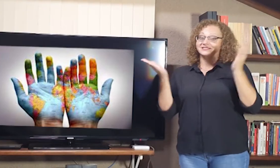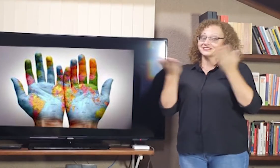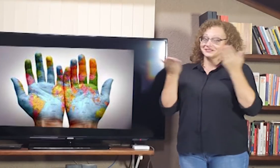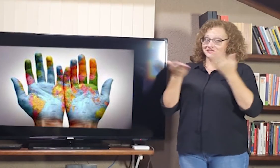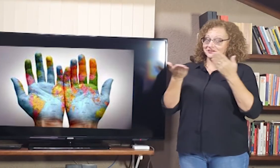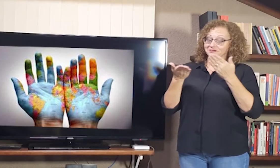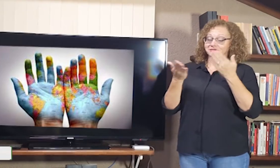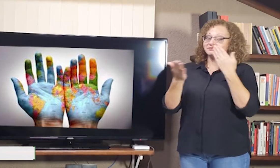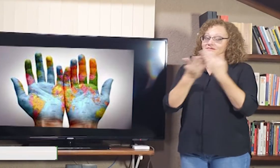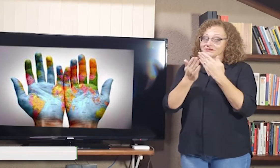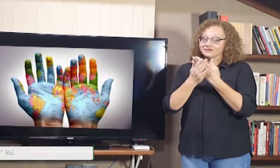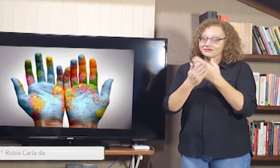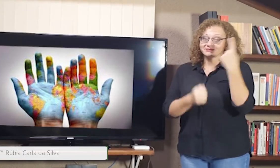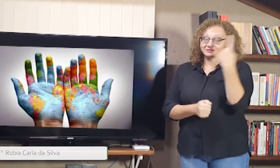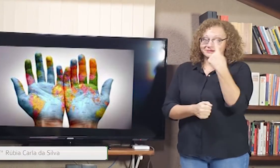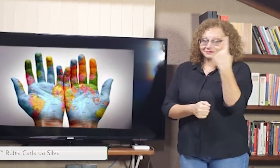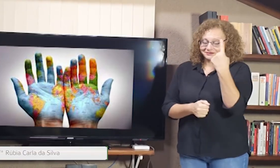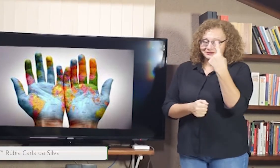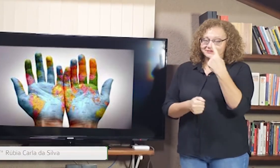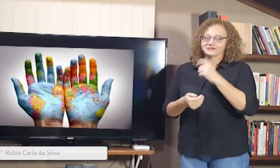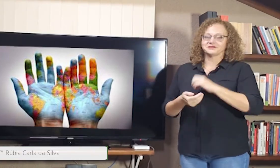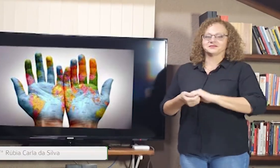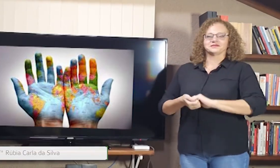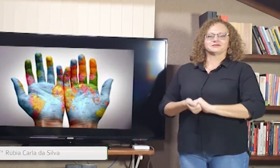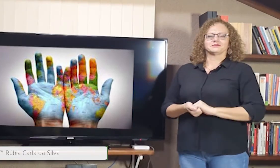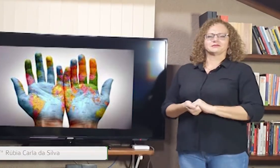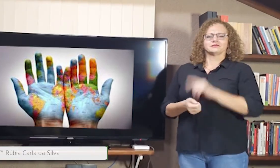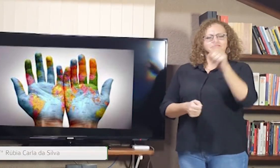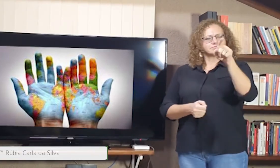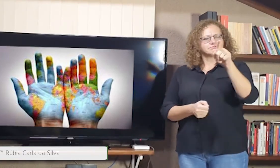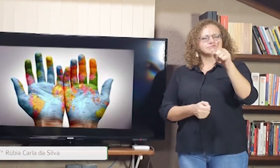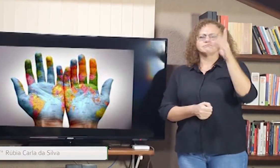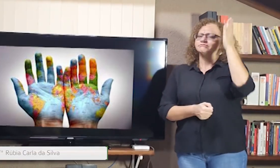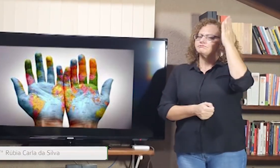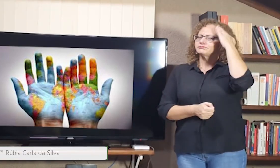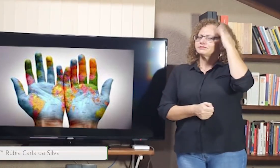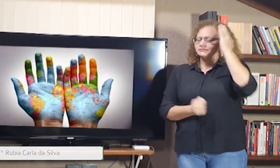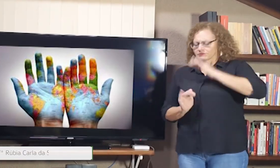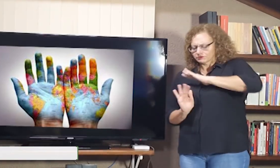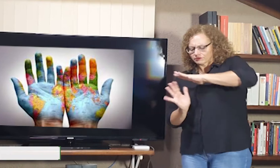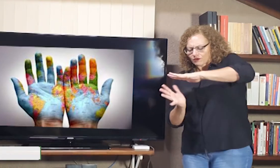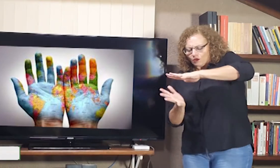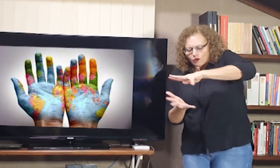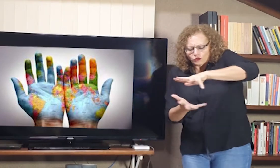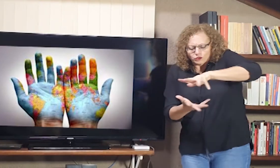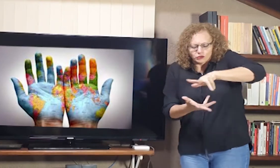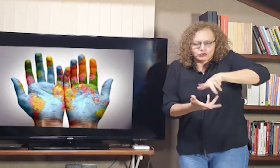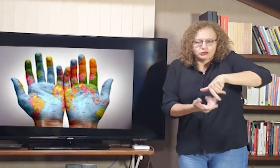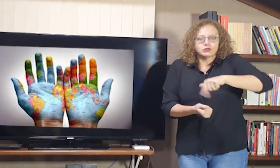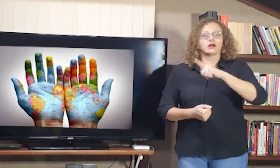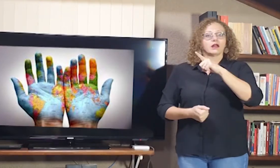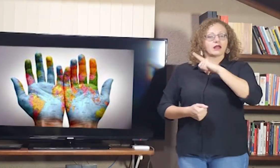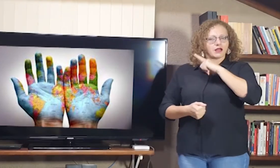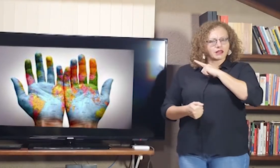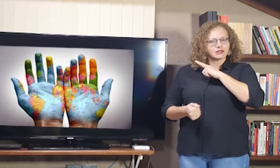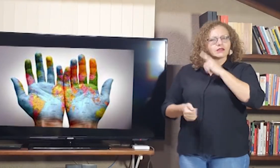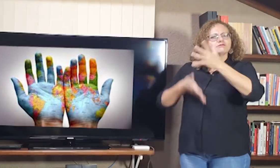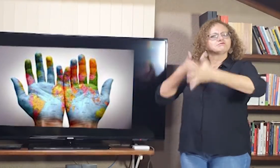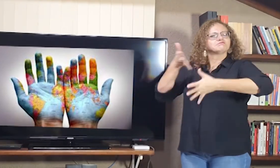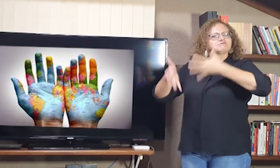Olá! Então, esta é a nossa aula de número 1. Vocês sabiam que no mundo existem